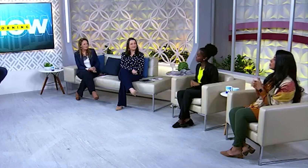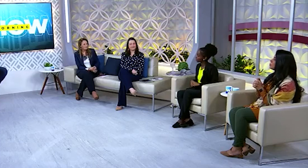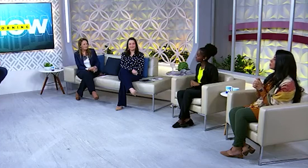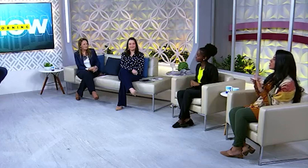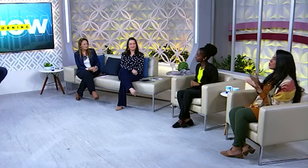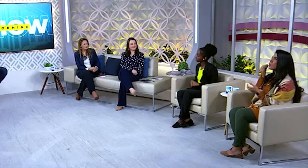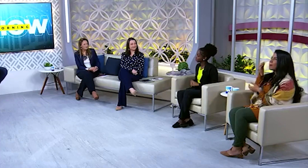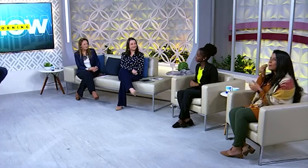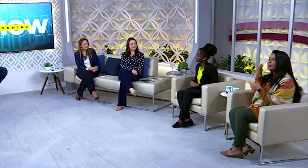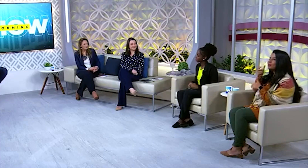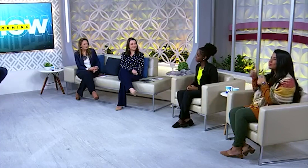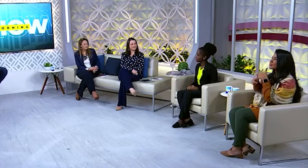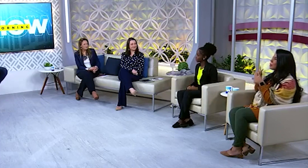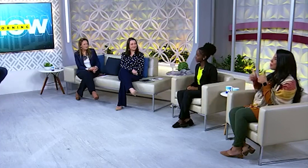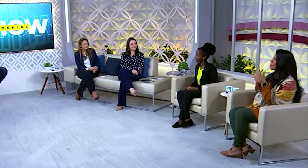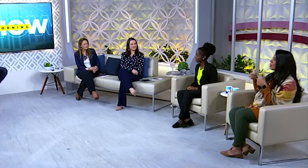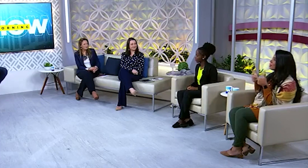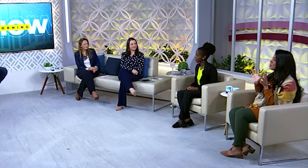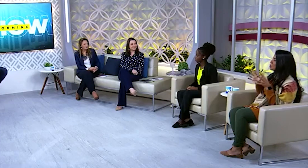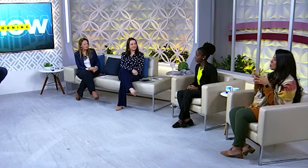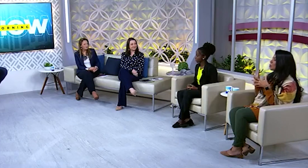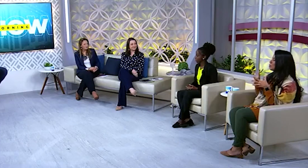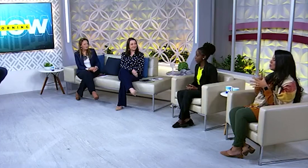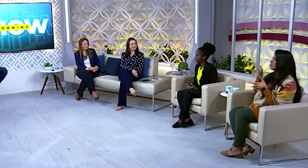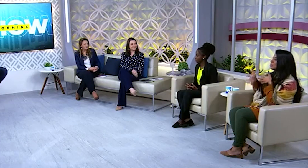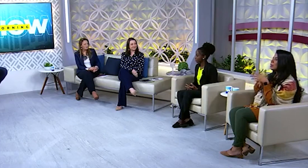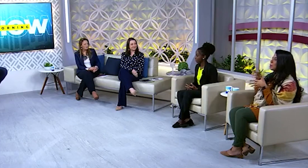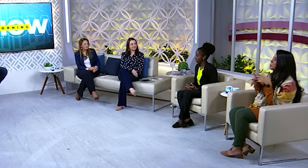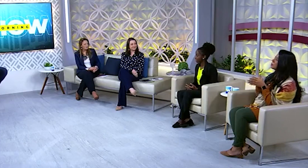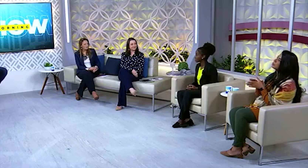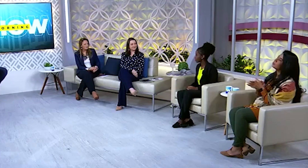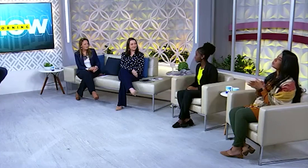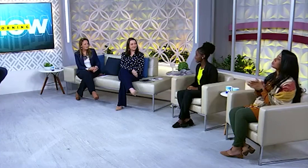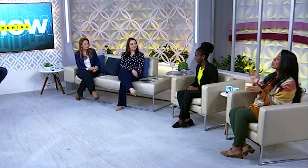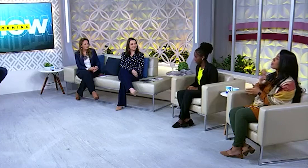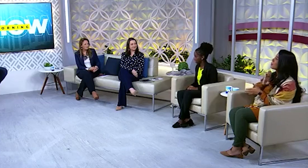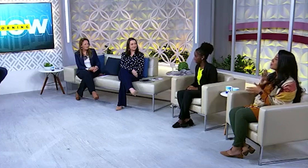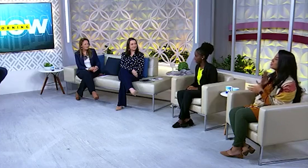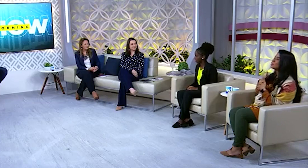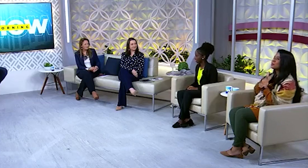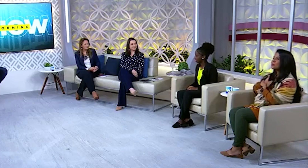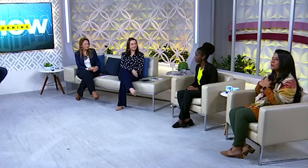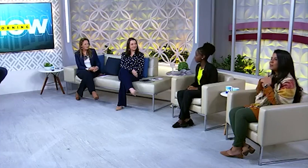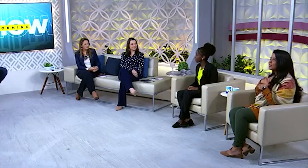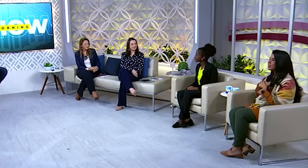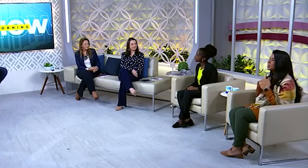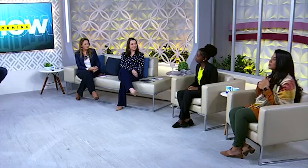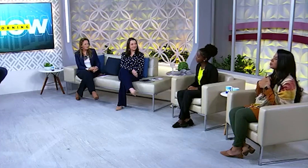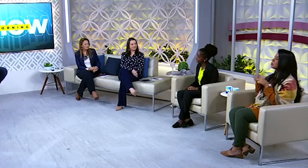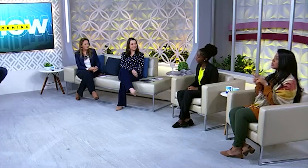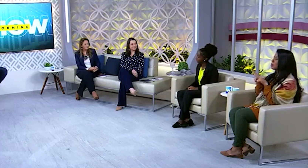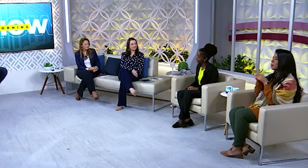de trabalhar nesse projeto EVG Libras? Bispo, tem sido um prazer e também uma